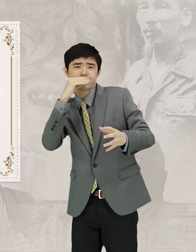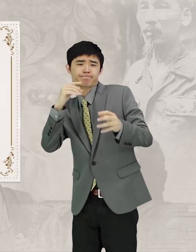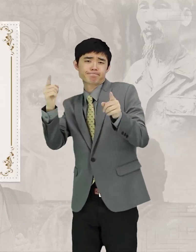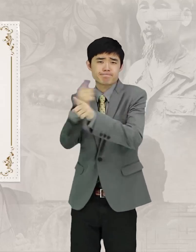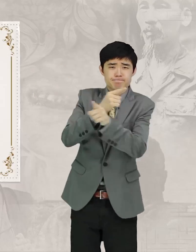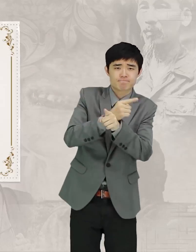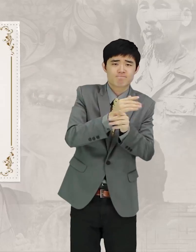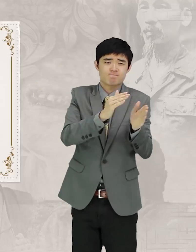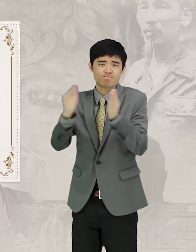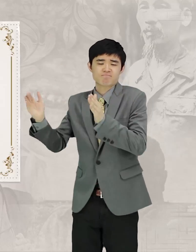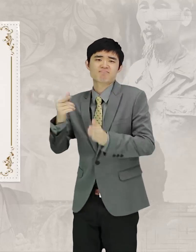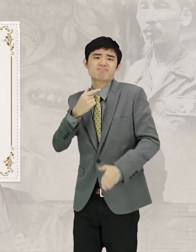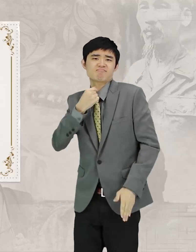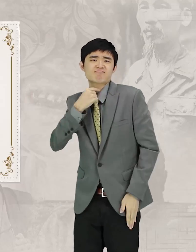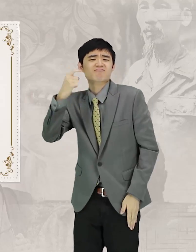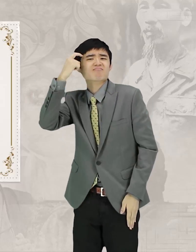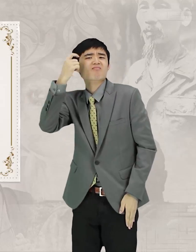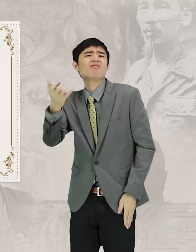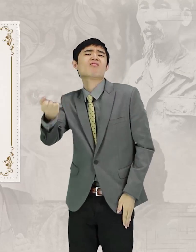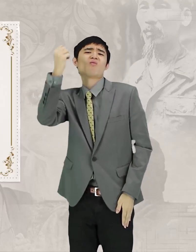세상을 바로잡아 보고자 했어.